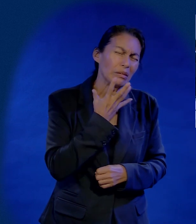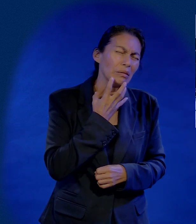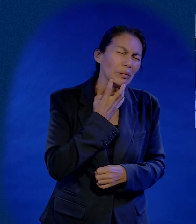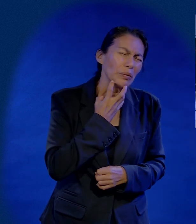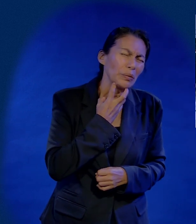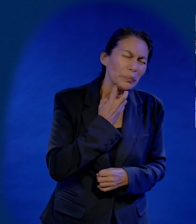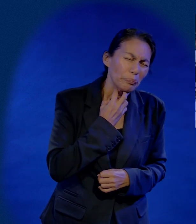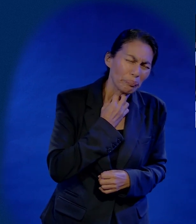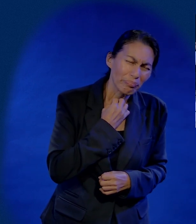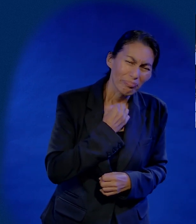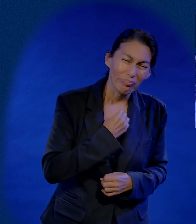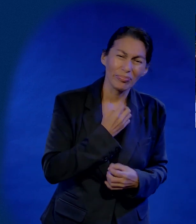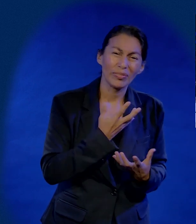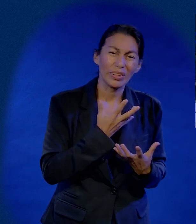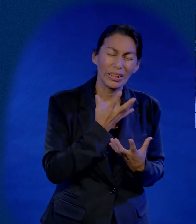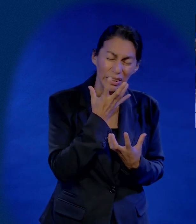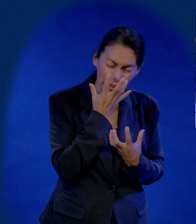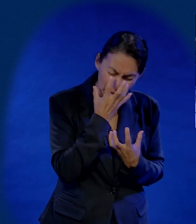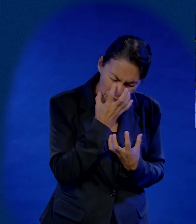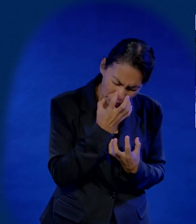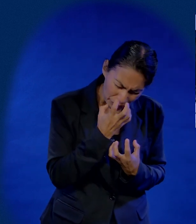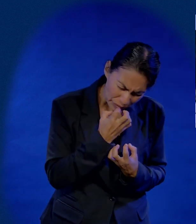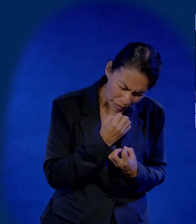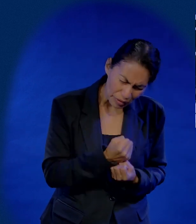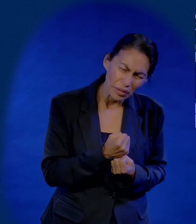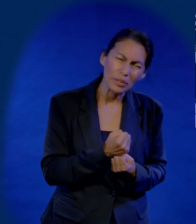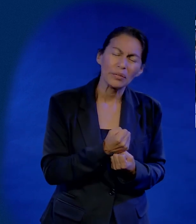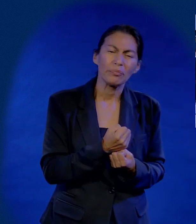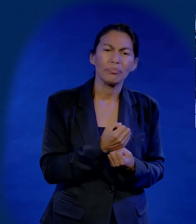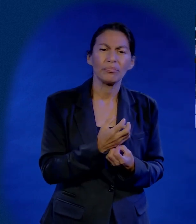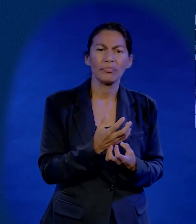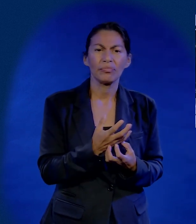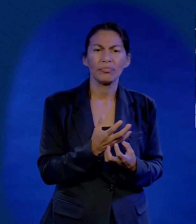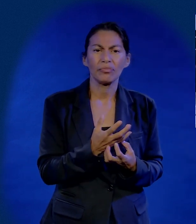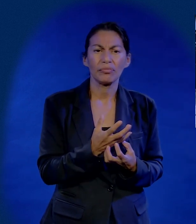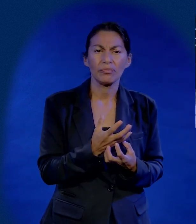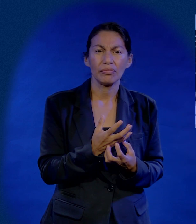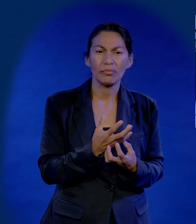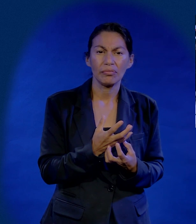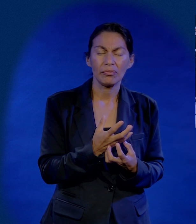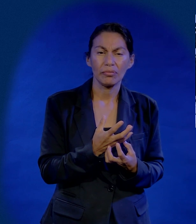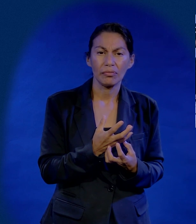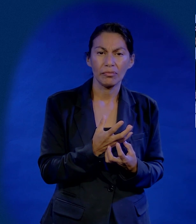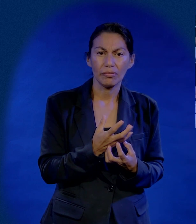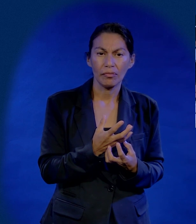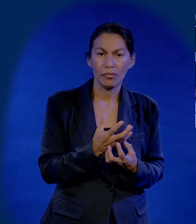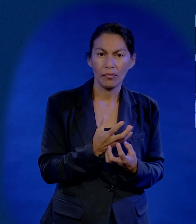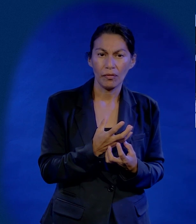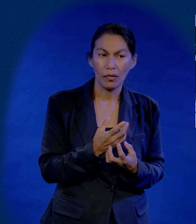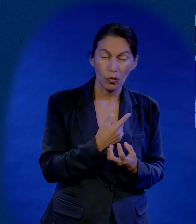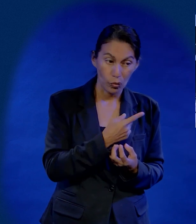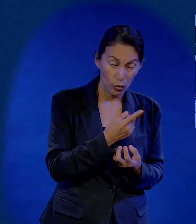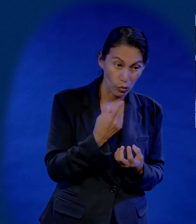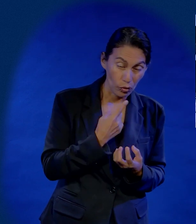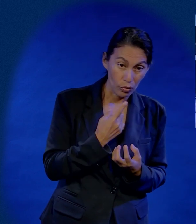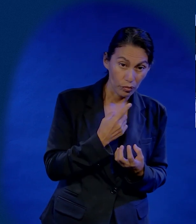oscuridad, en soledad. Entonces, ese versículo a mí me planteó una pregunta en la mente que me hizo mucho ruido por mucho tiempo. ¿Es